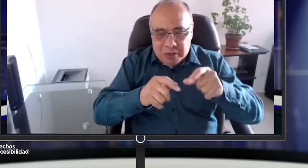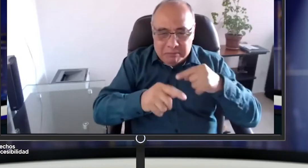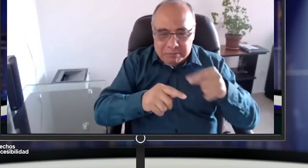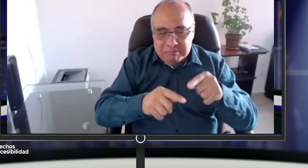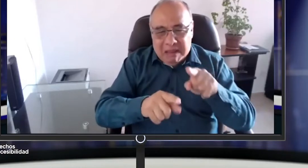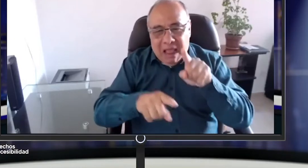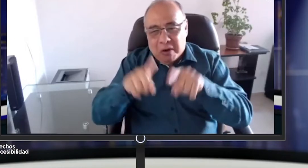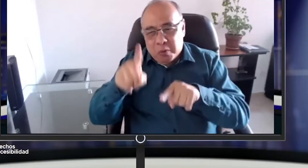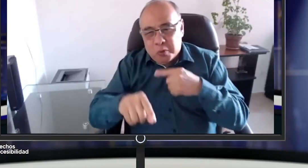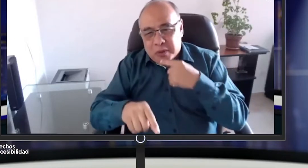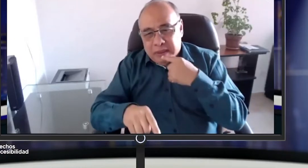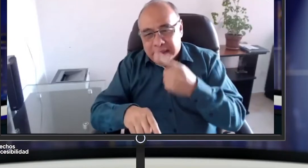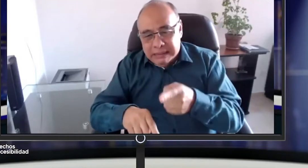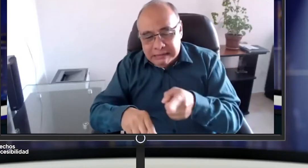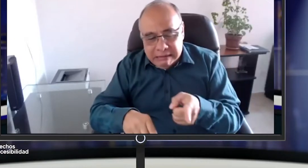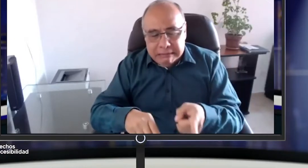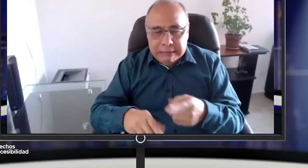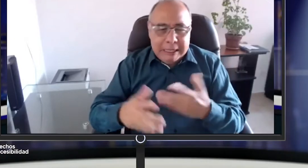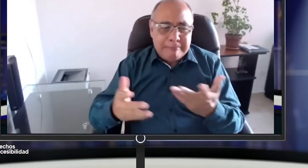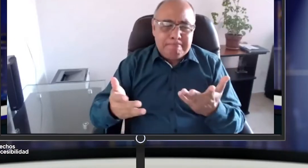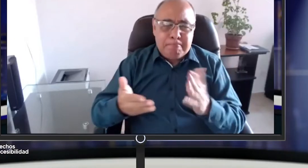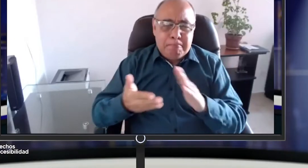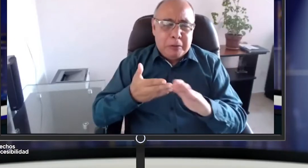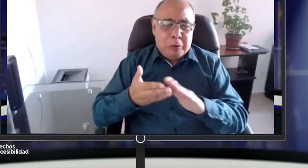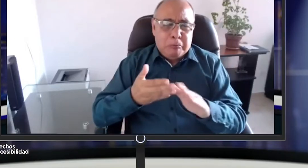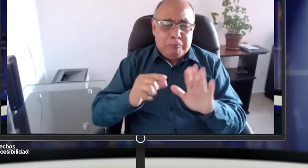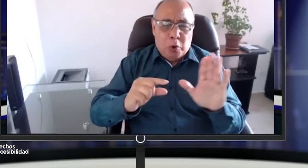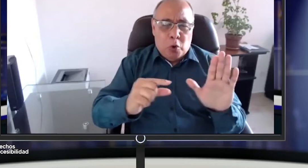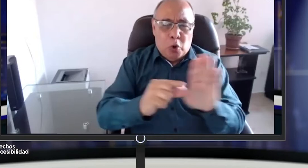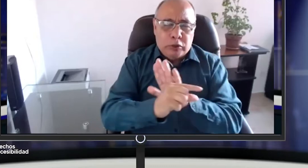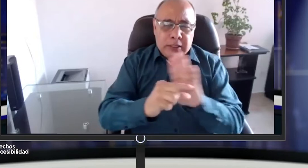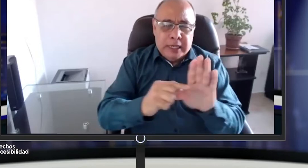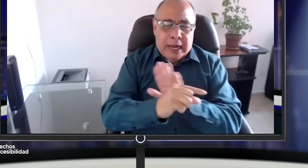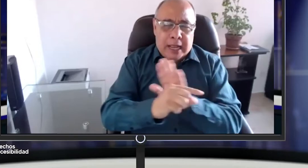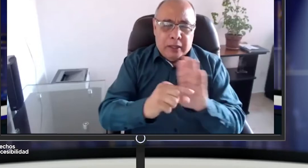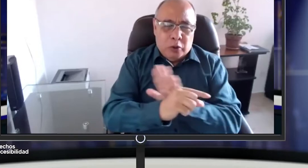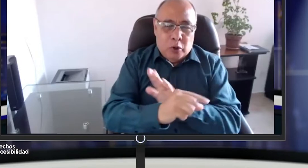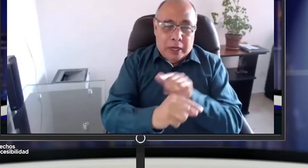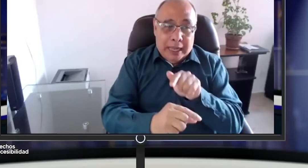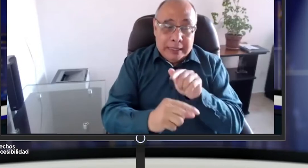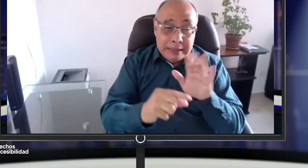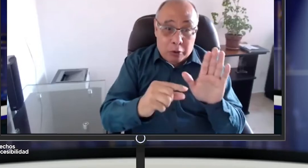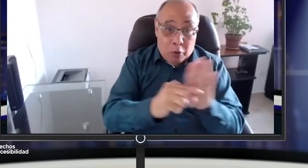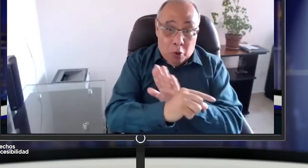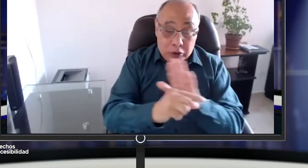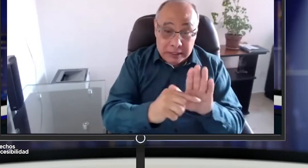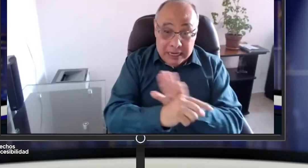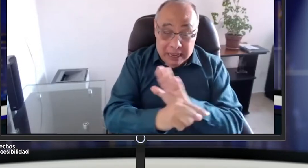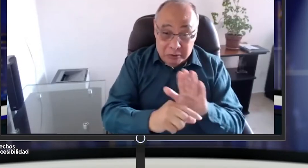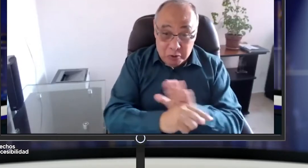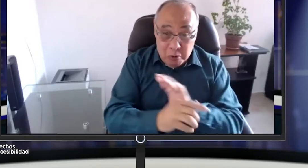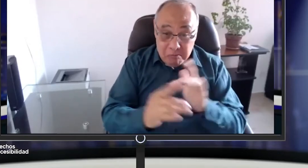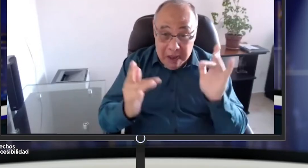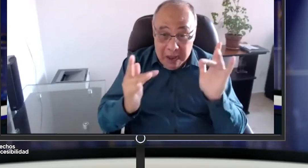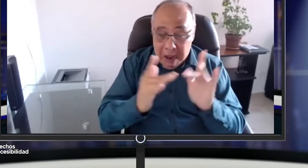Facebook Live ya hay varias personas que nos han dejado sus opiniones y nos están diciendo bueno los subtítulos